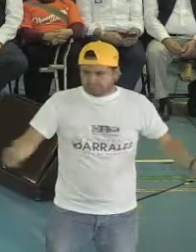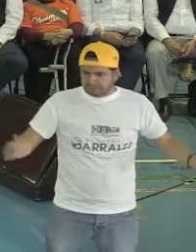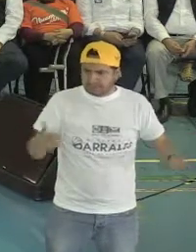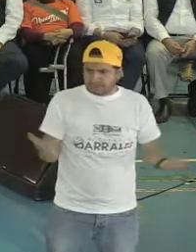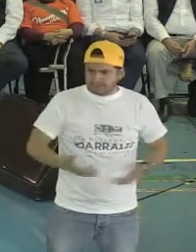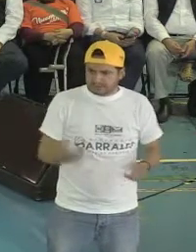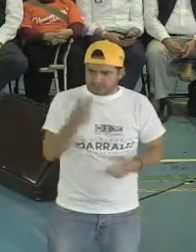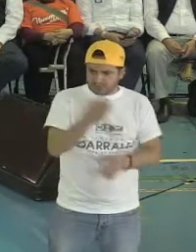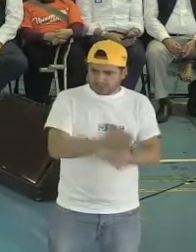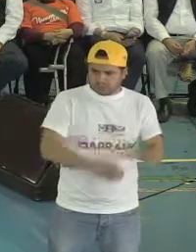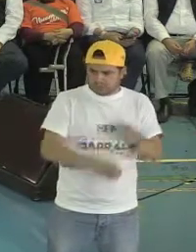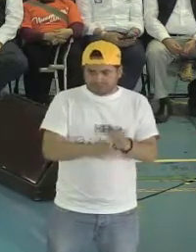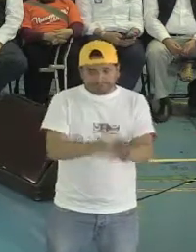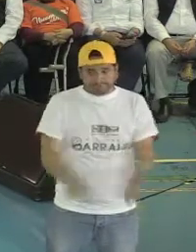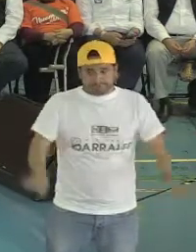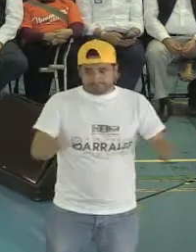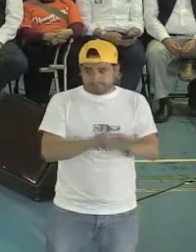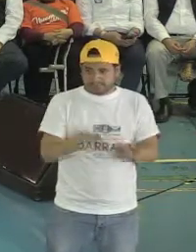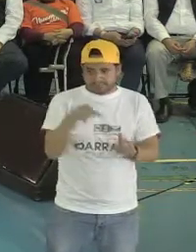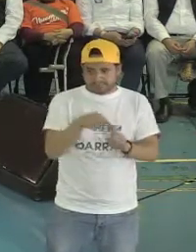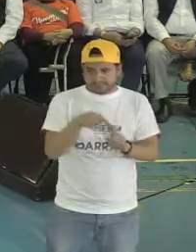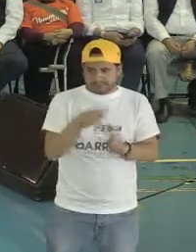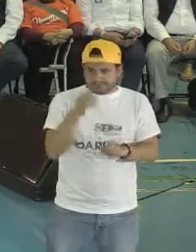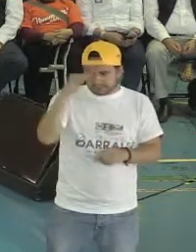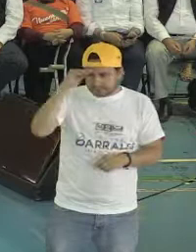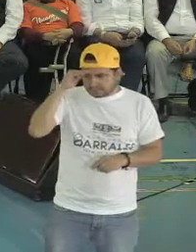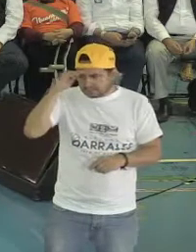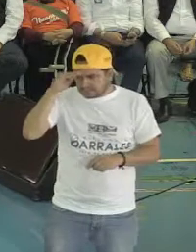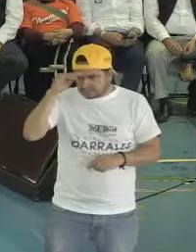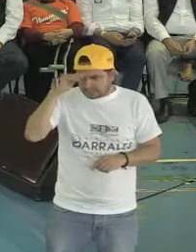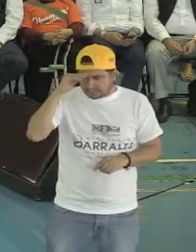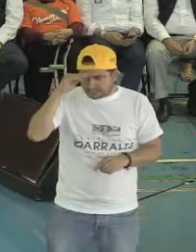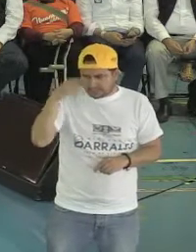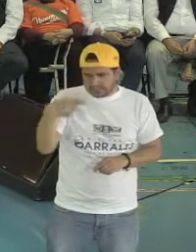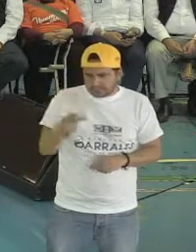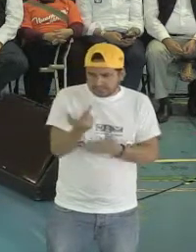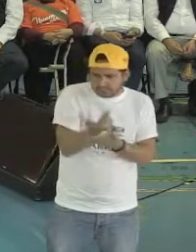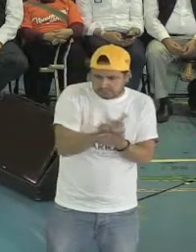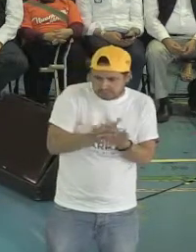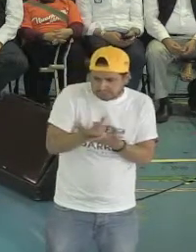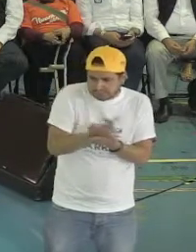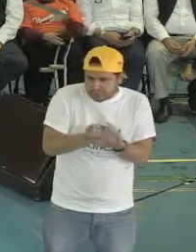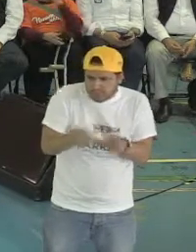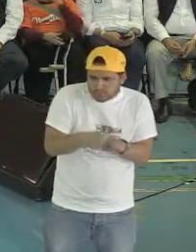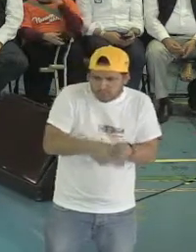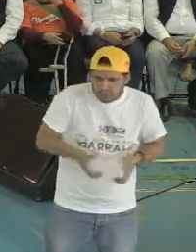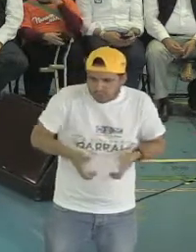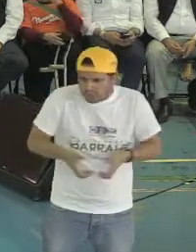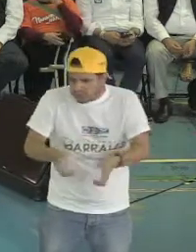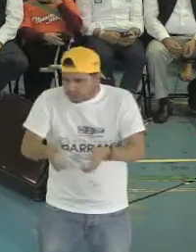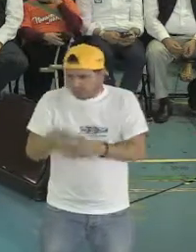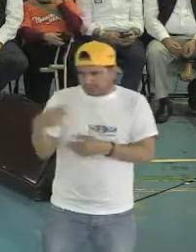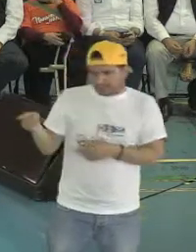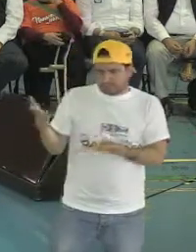primordialmente. Tenemos que repensar el diseño urbano de la ciudad, pero en estos términos, como